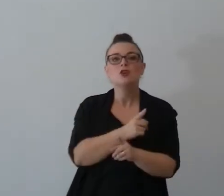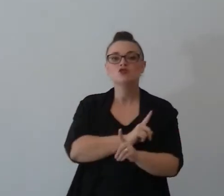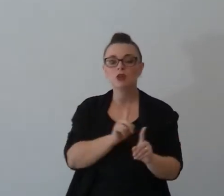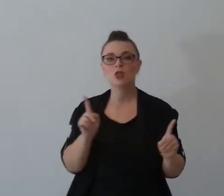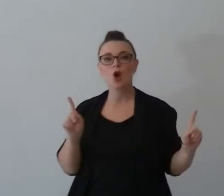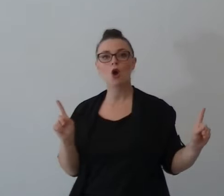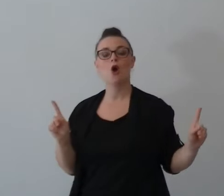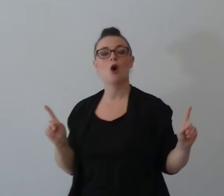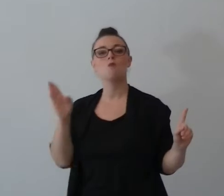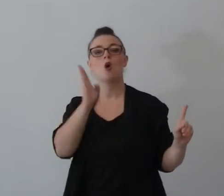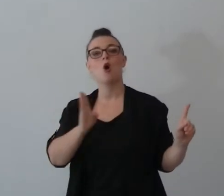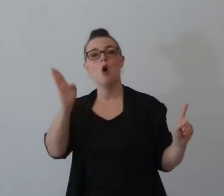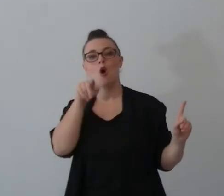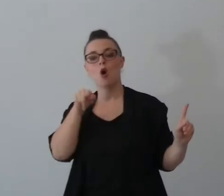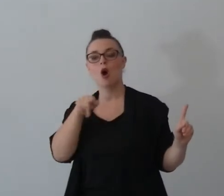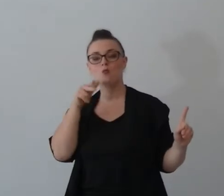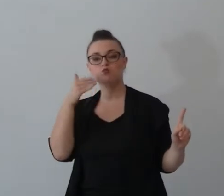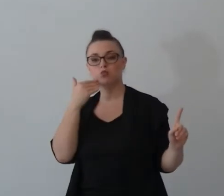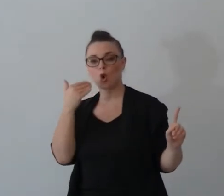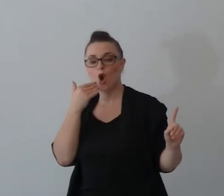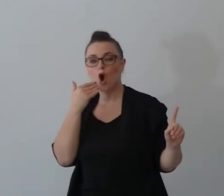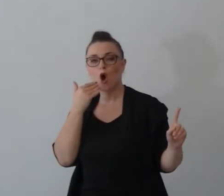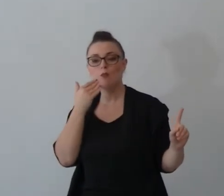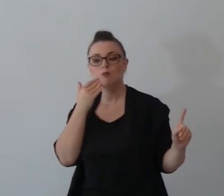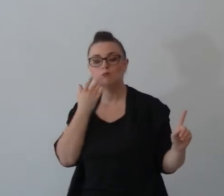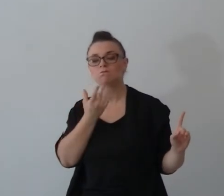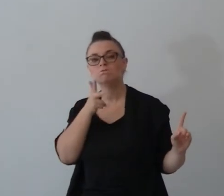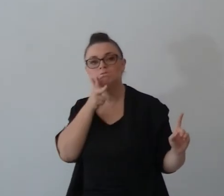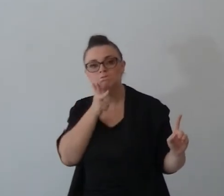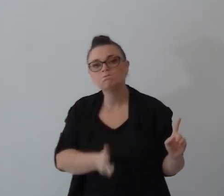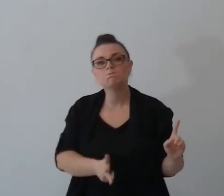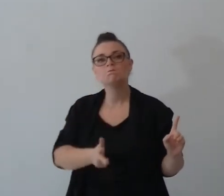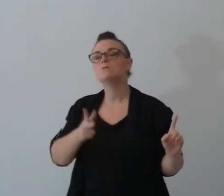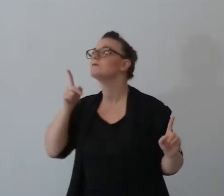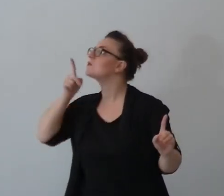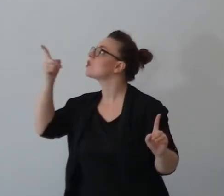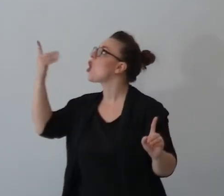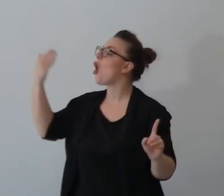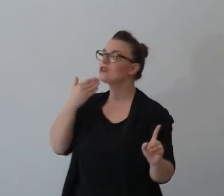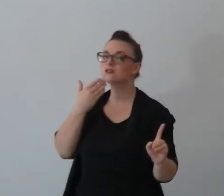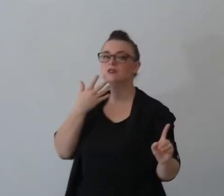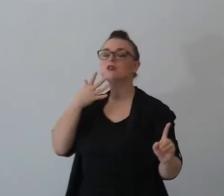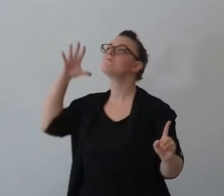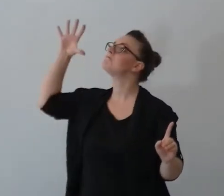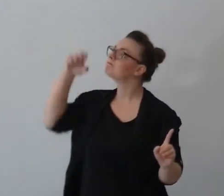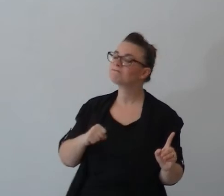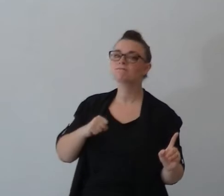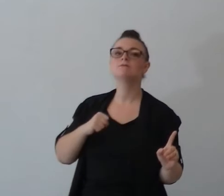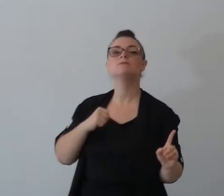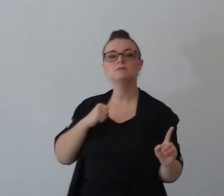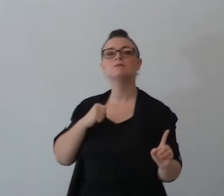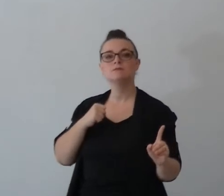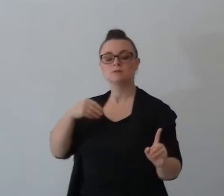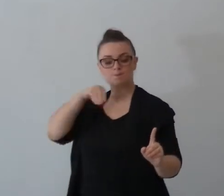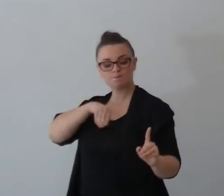è un uomo di Dio e si comporta come Dio gli ha insegnati come Dio gli ha insegnati delle comportanze come si deve comportare